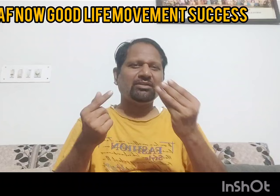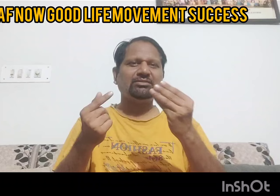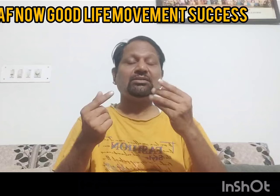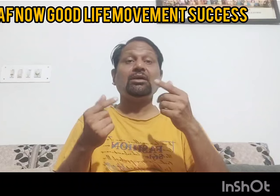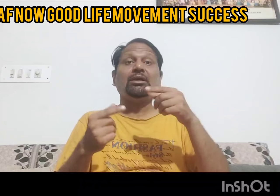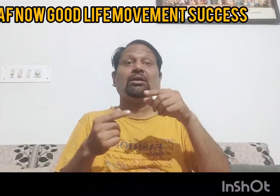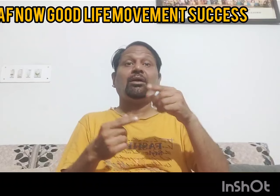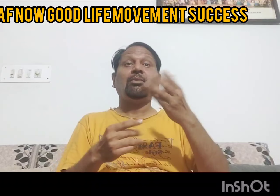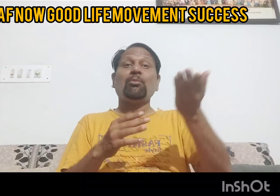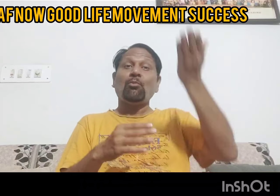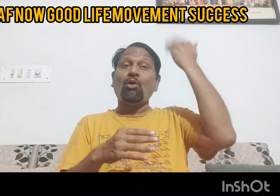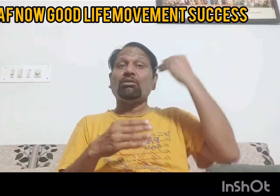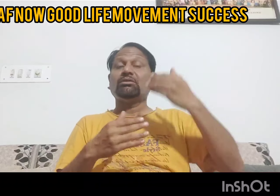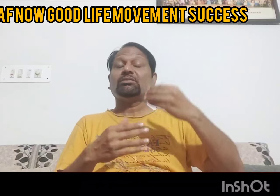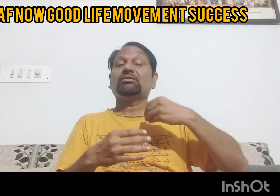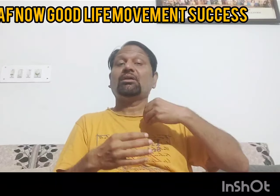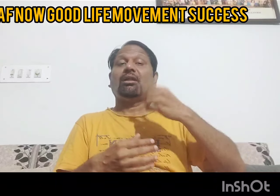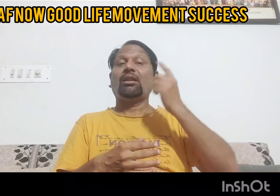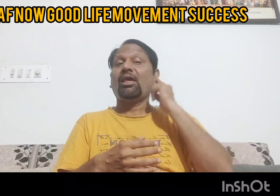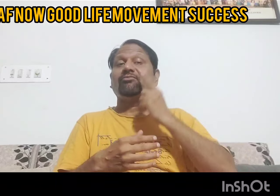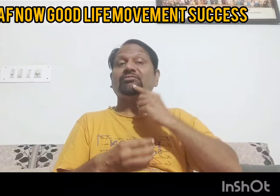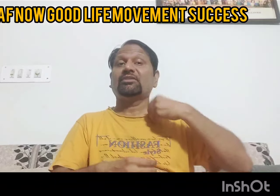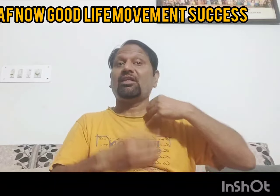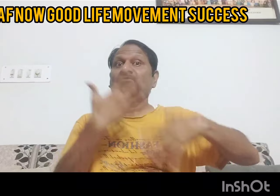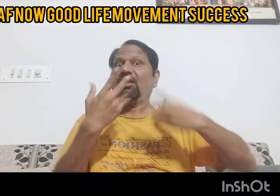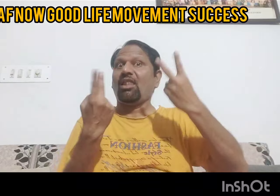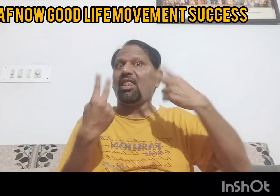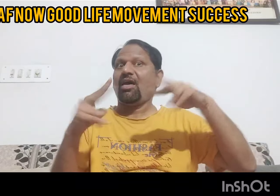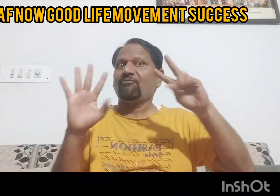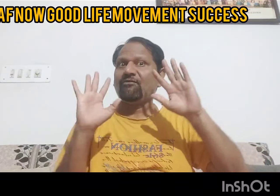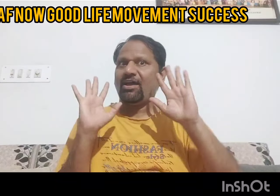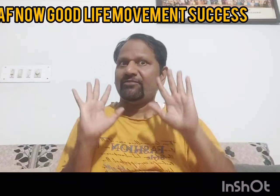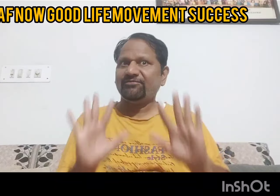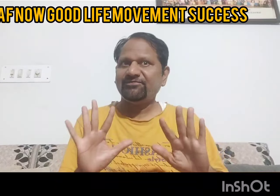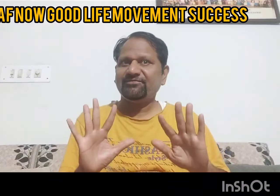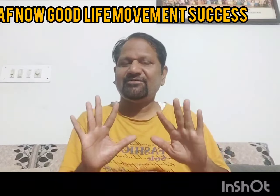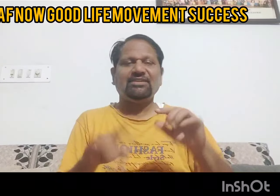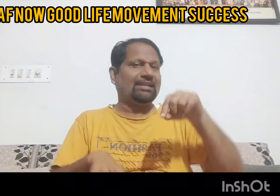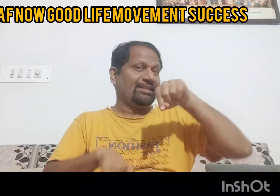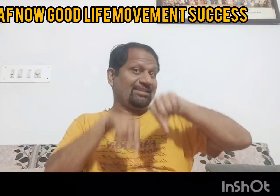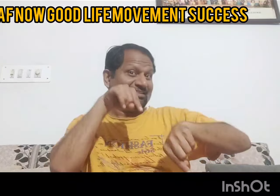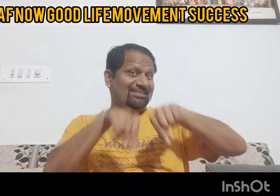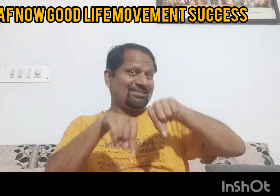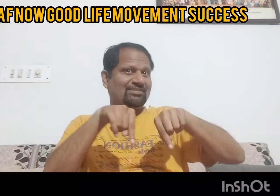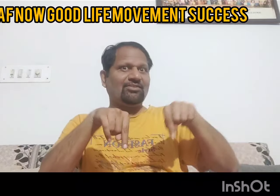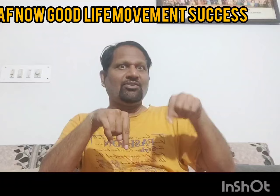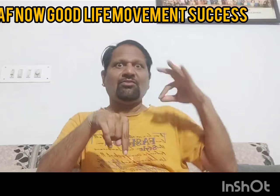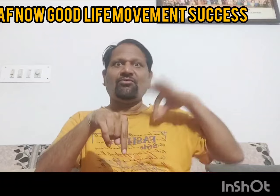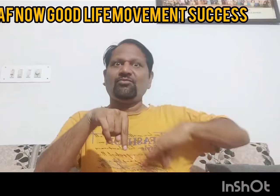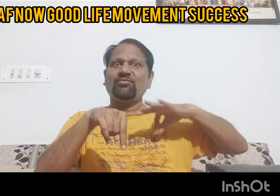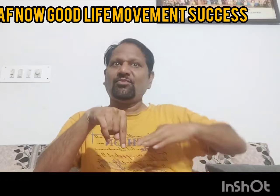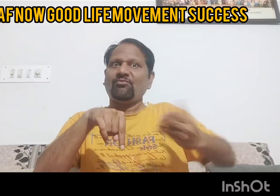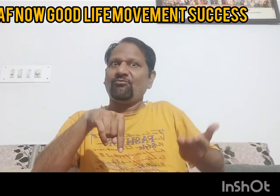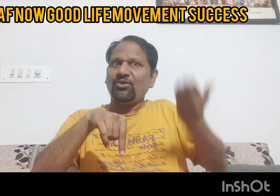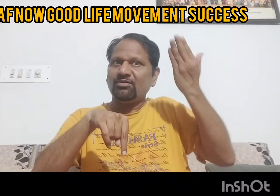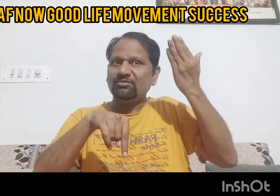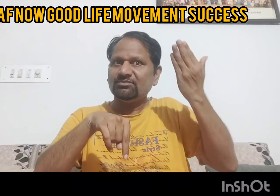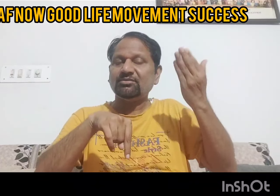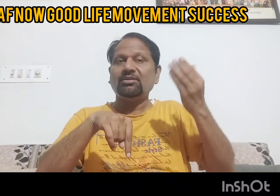जाकर मुलाकात हुई तब हमने अपनी बात भी रखी तब उन्होंने बताया कि ब्लाइंड नहीं निप्यांग